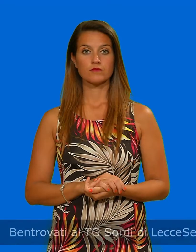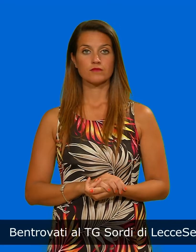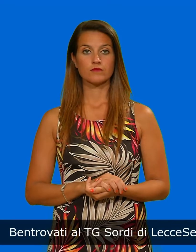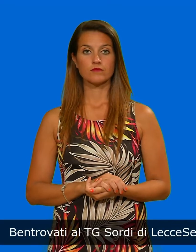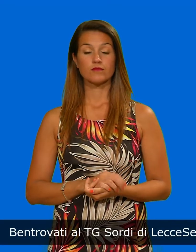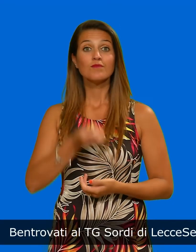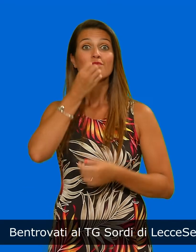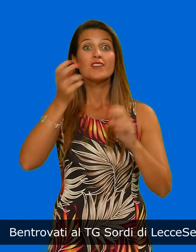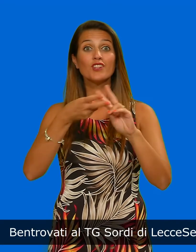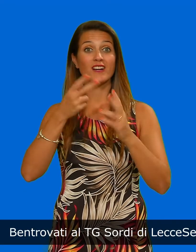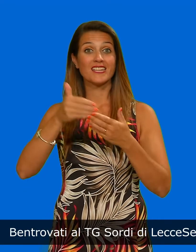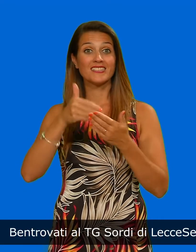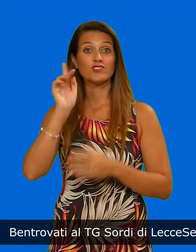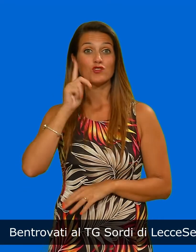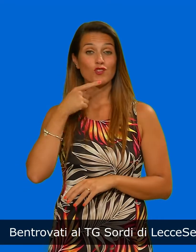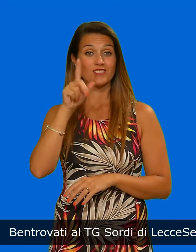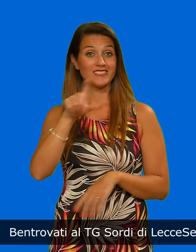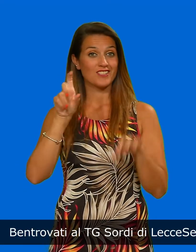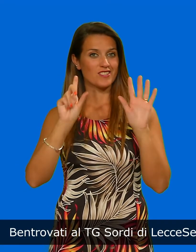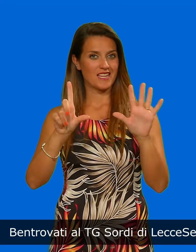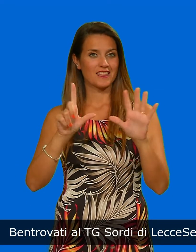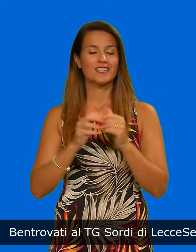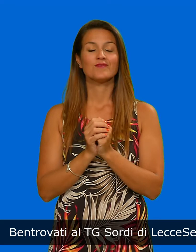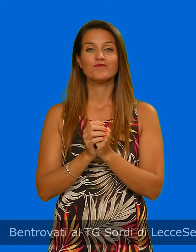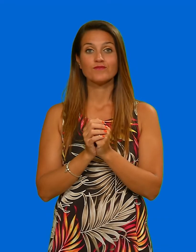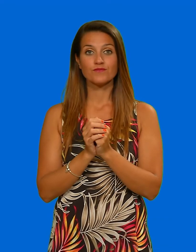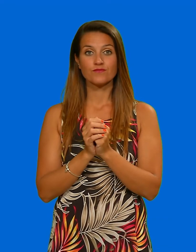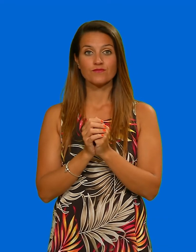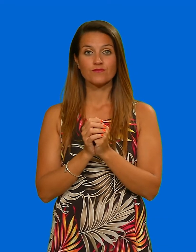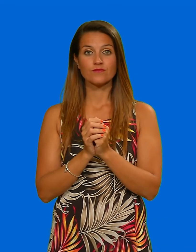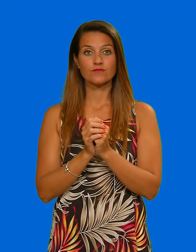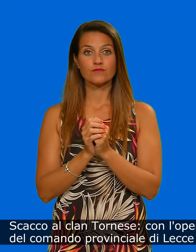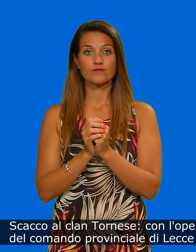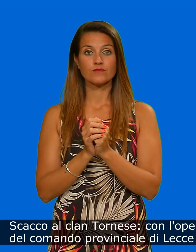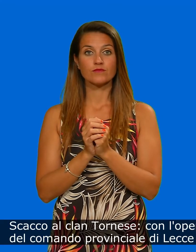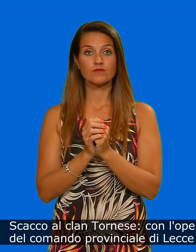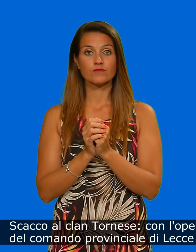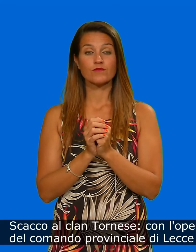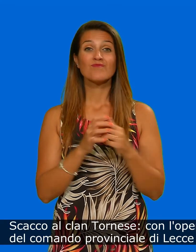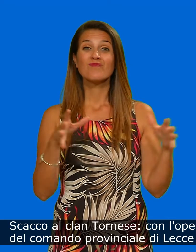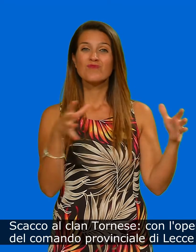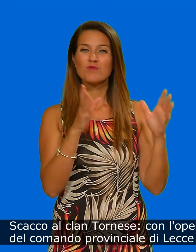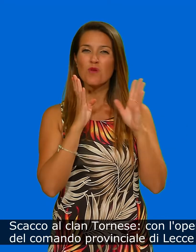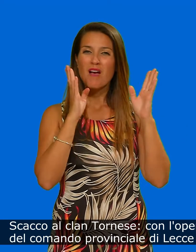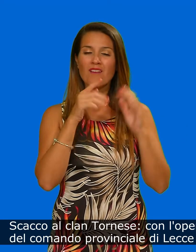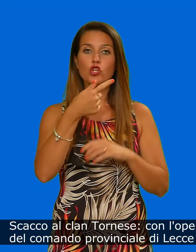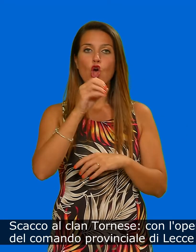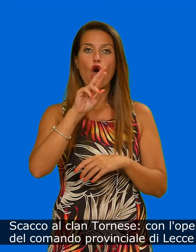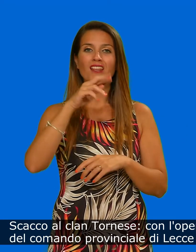Ben trovati al TG Sordi di Lecce 7. Scacco al clan Tornese.